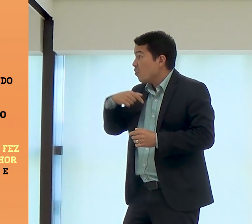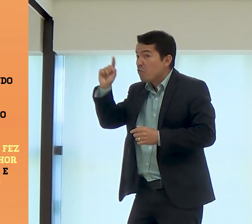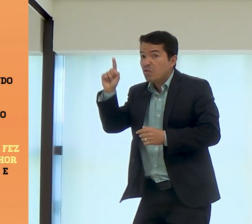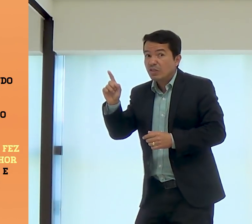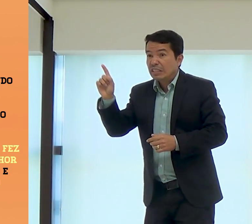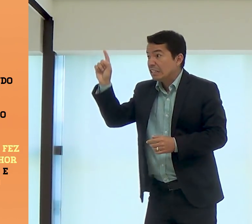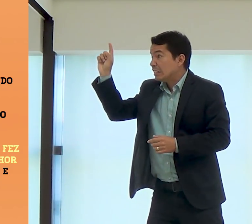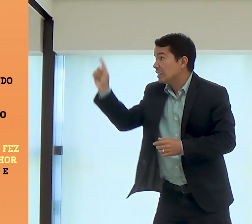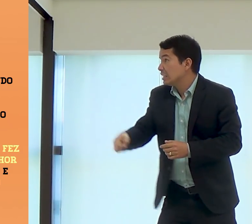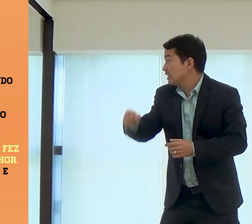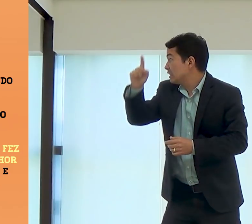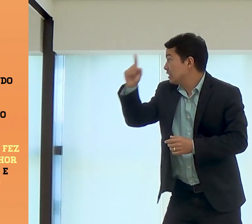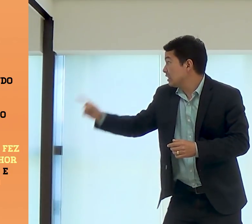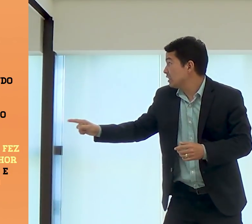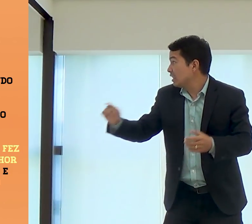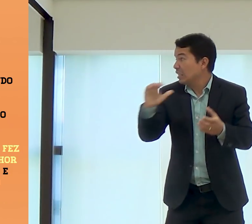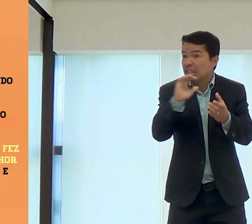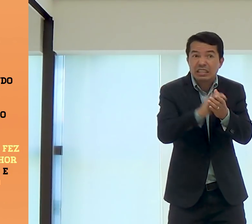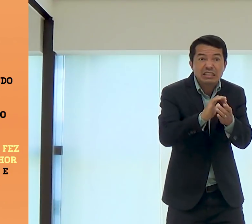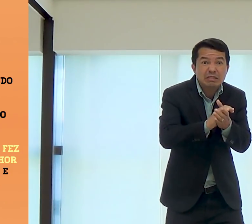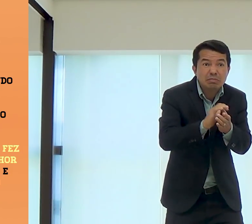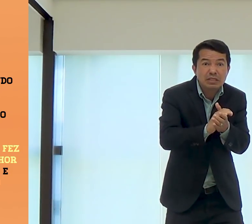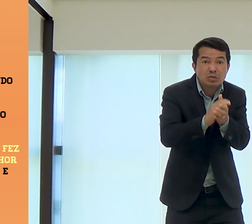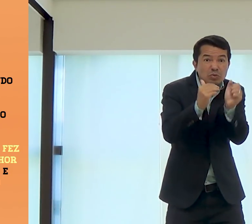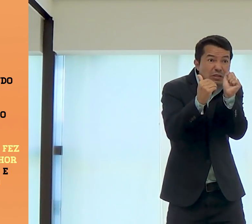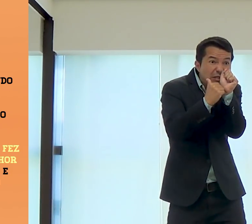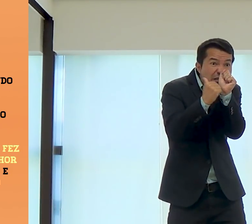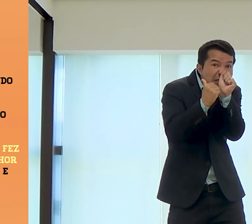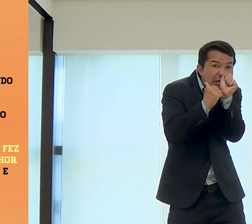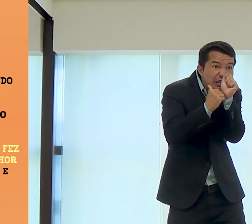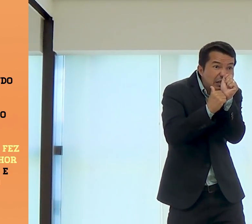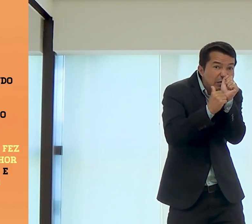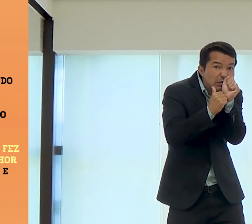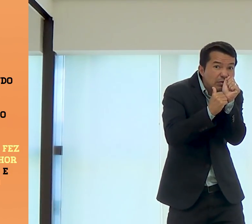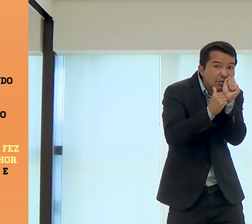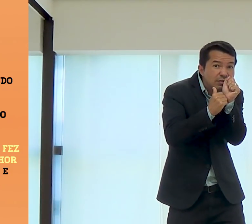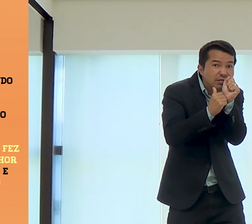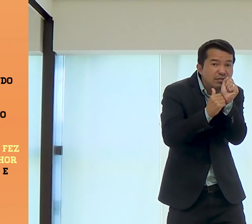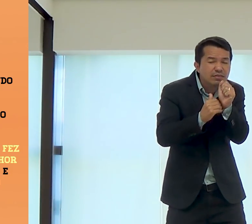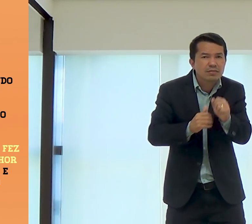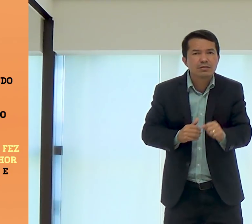pensou em arruar o casamento em segredo.